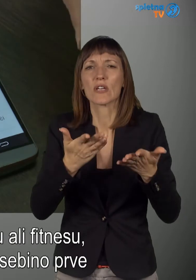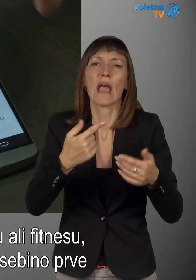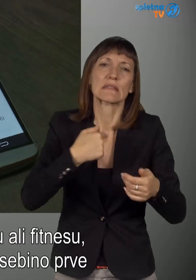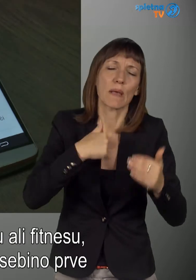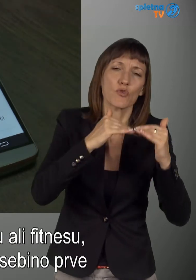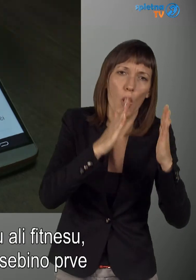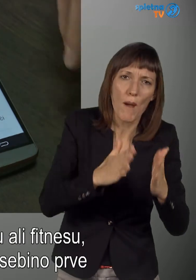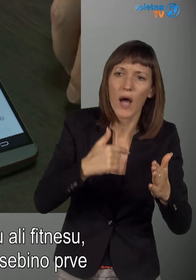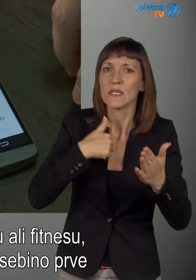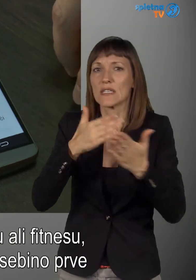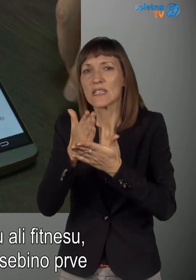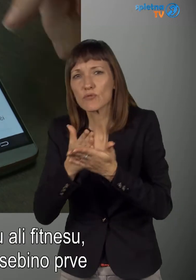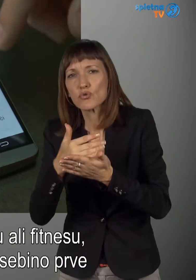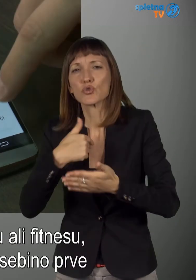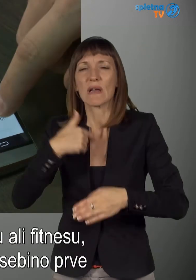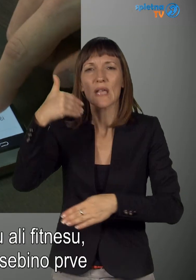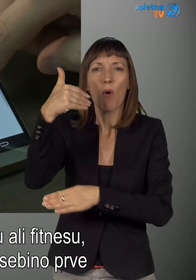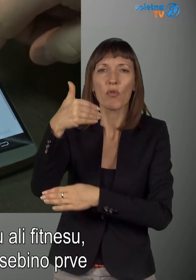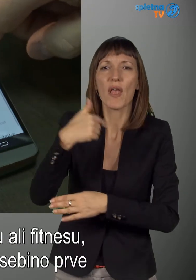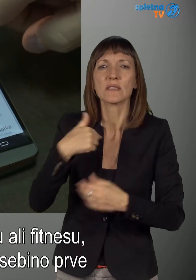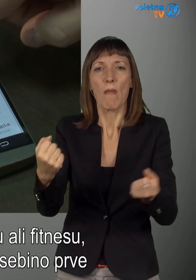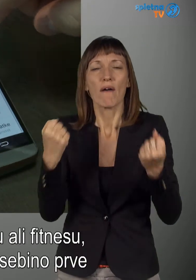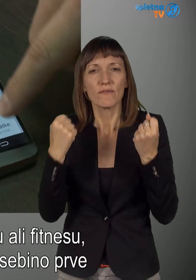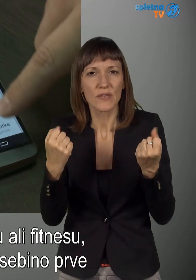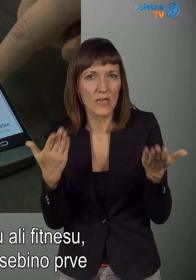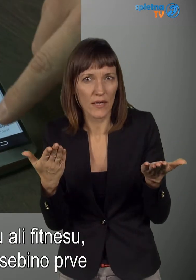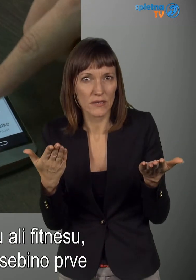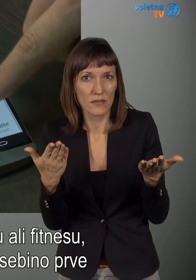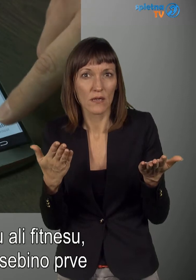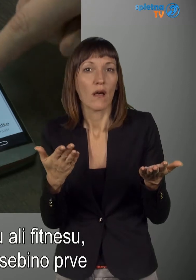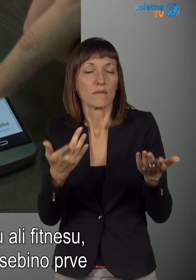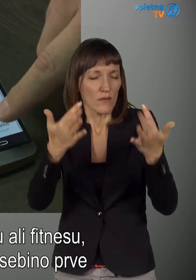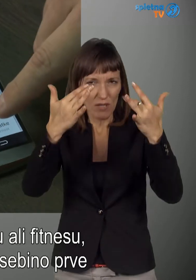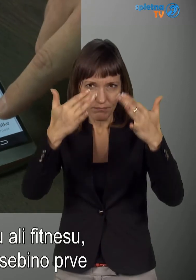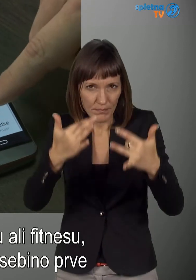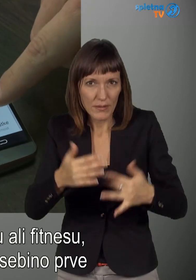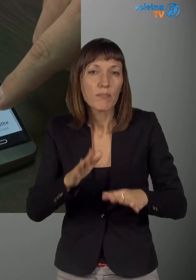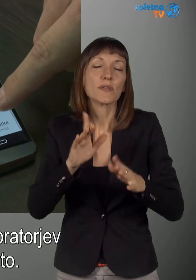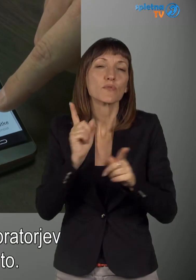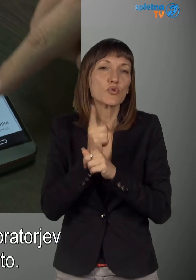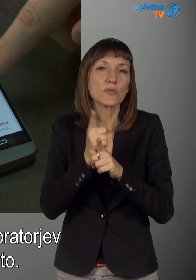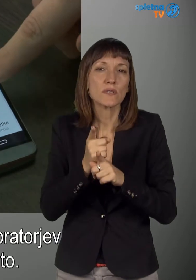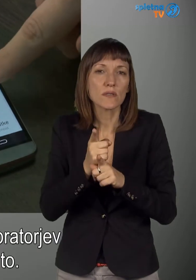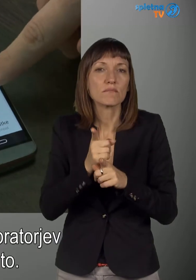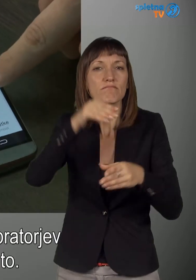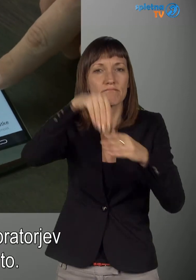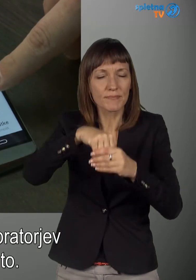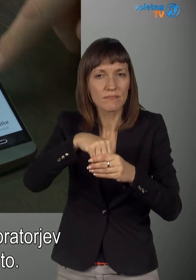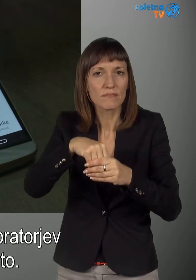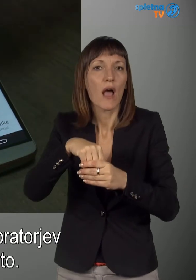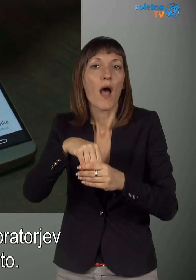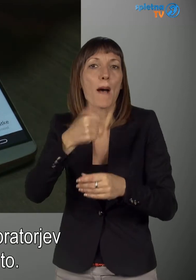službi, sem v hotelu ali na fitnessu. Če sem pogledal celotno vsebine prv pomoči, pa koliko